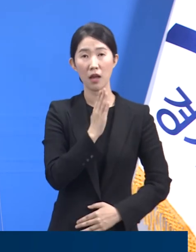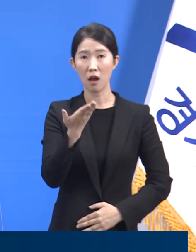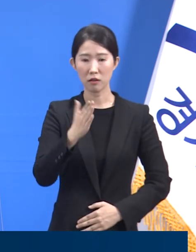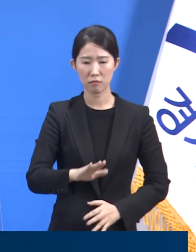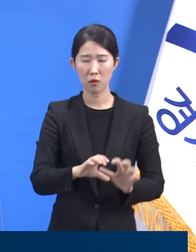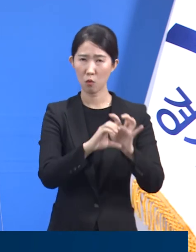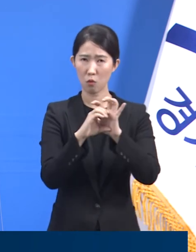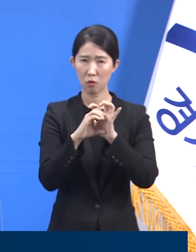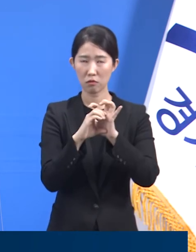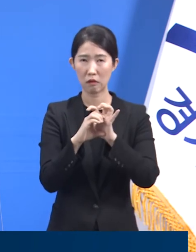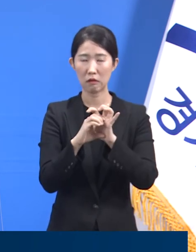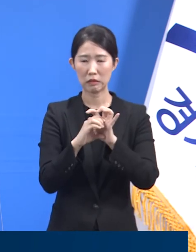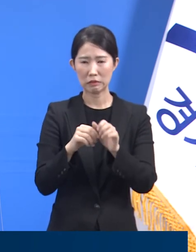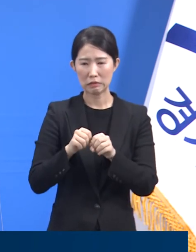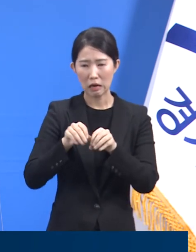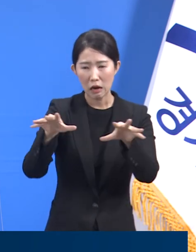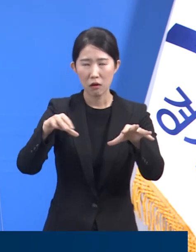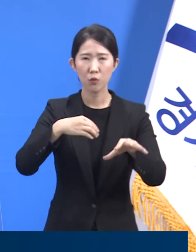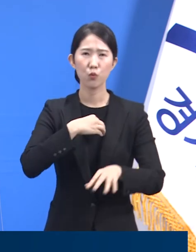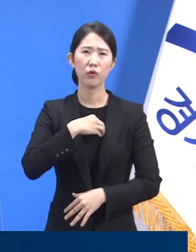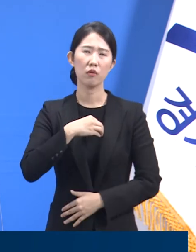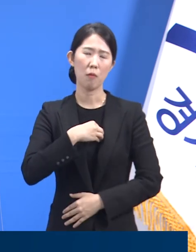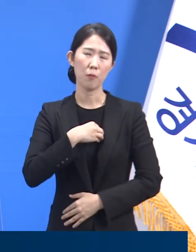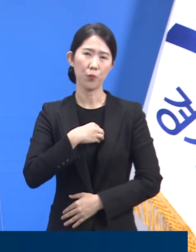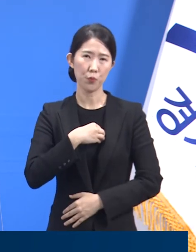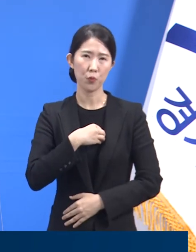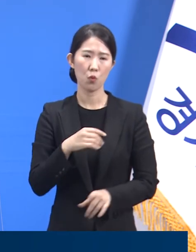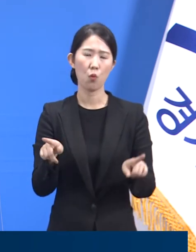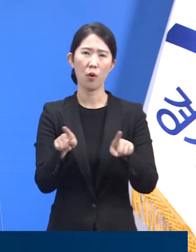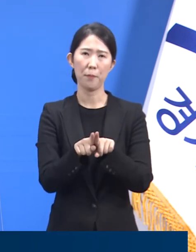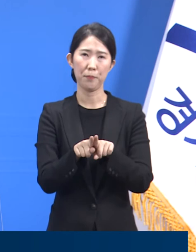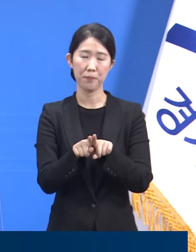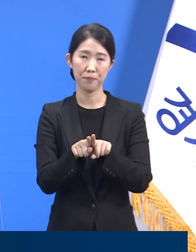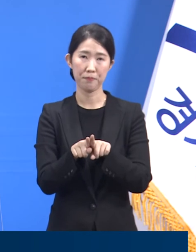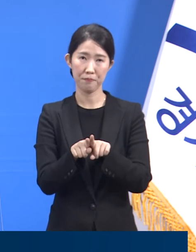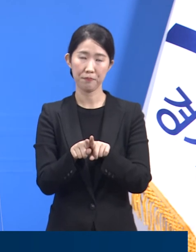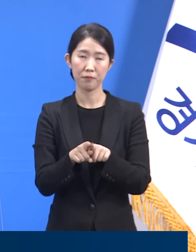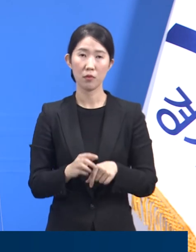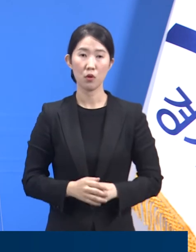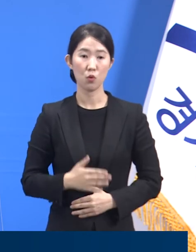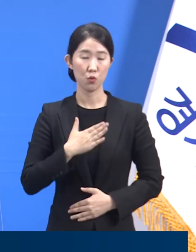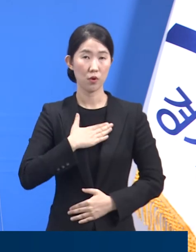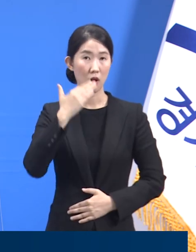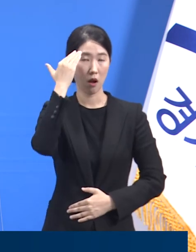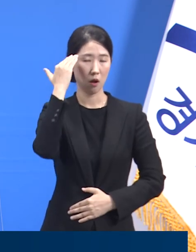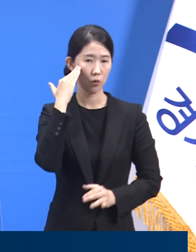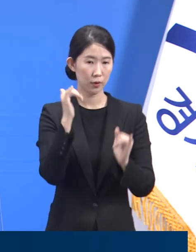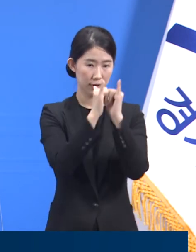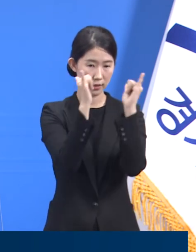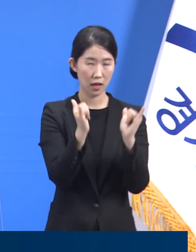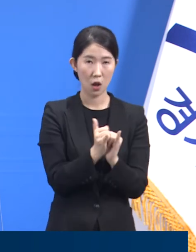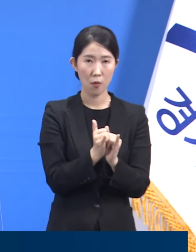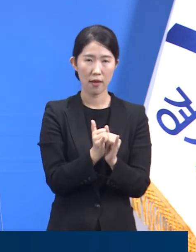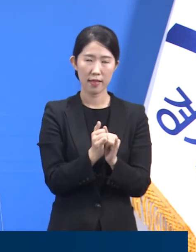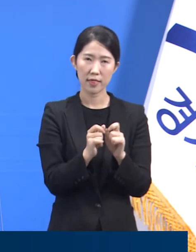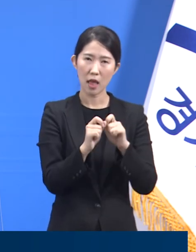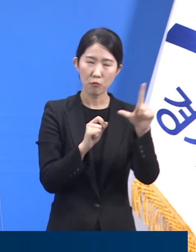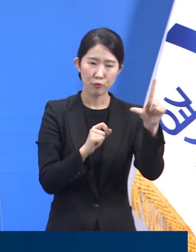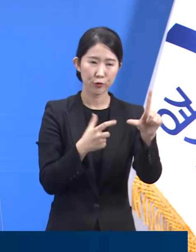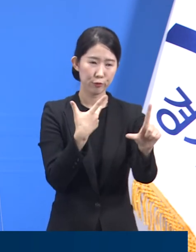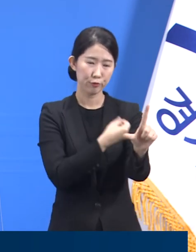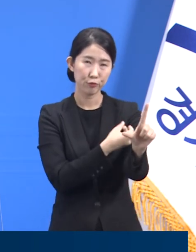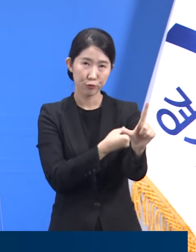걱정하지 않을 수 없습니다. 우리 사회는 집단 면역으로 가는 여정 가운데 있습니다. 전 인구의